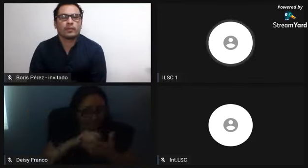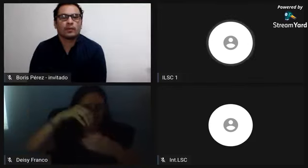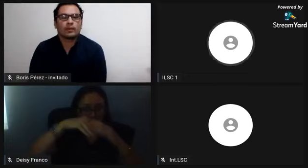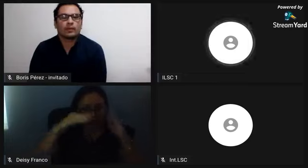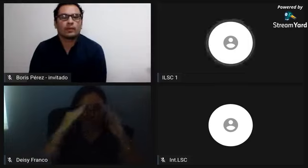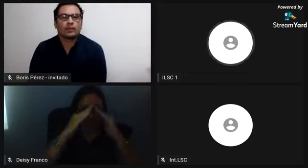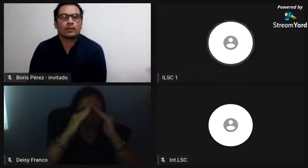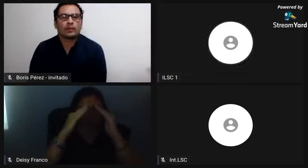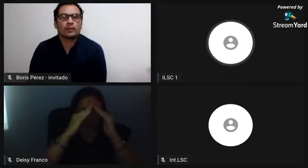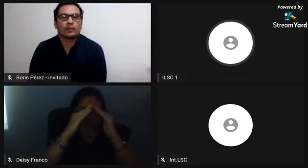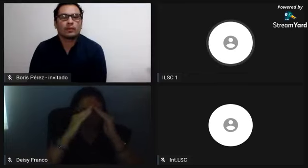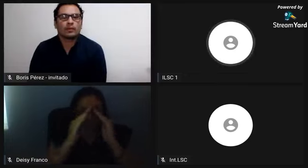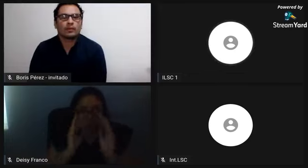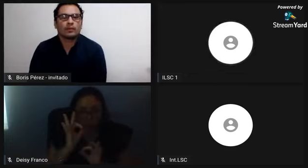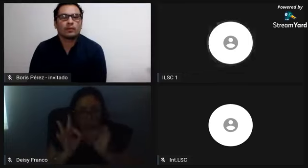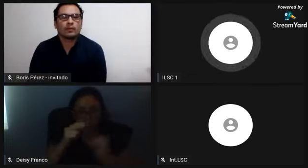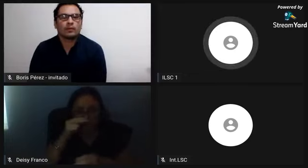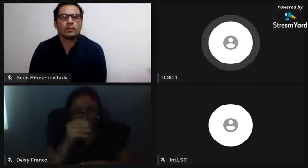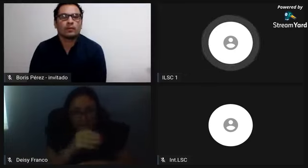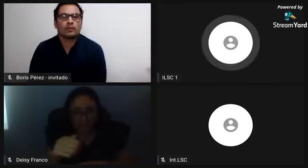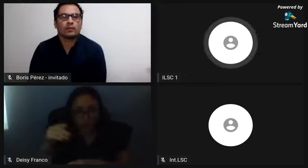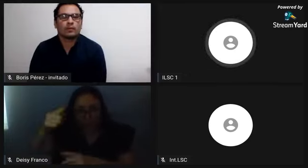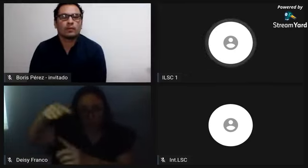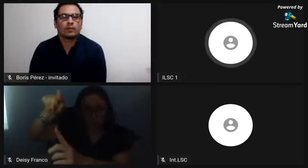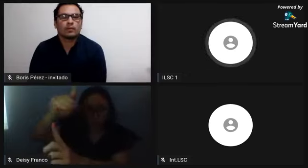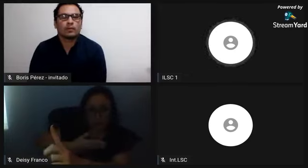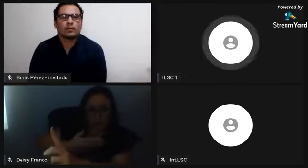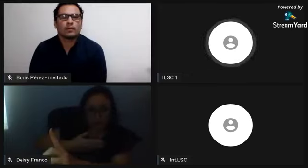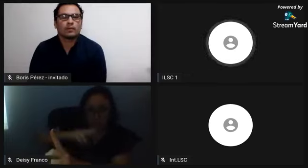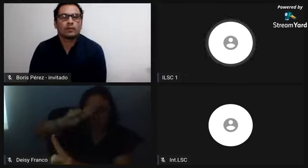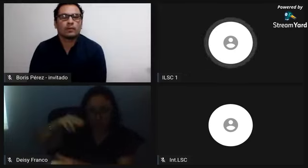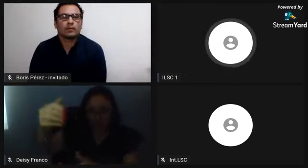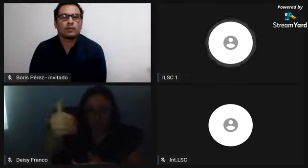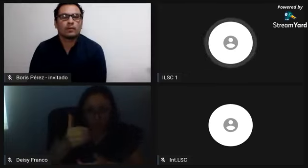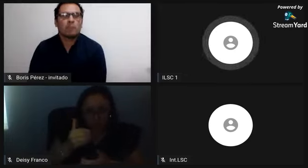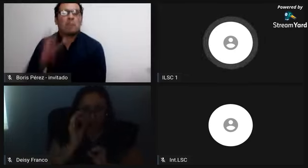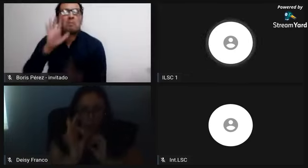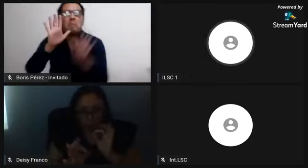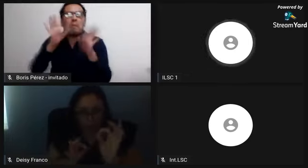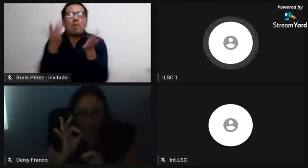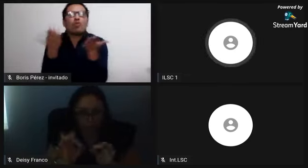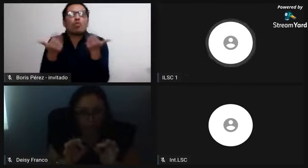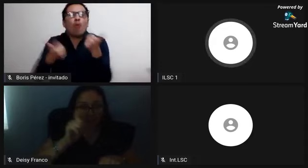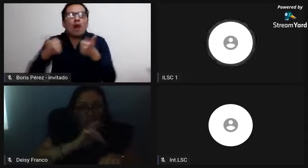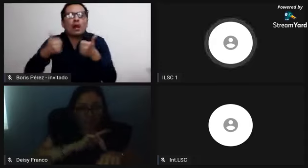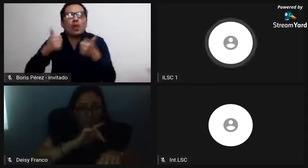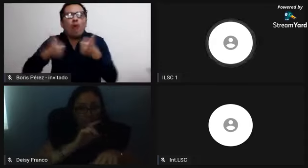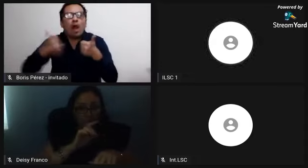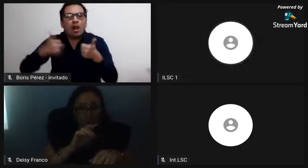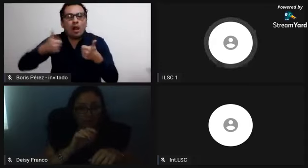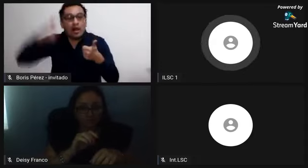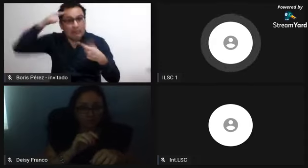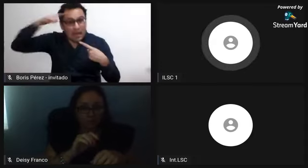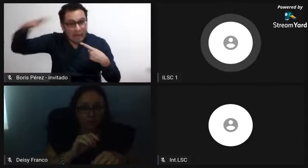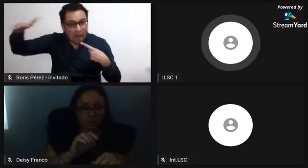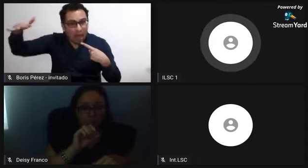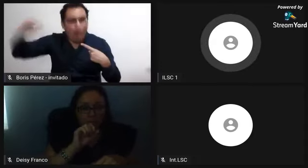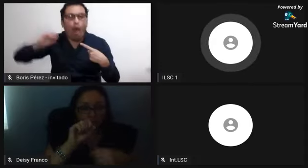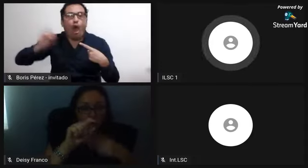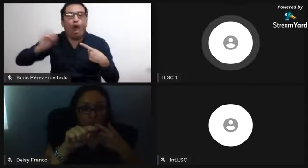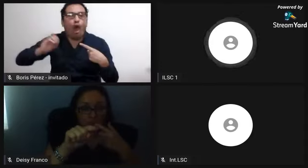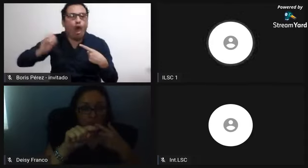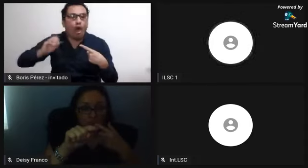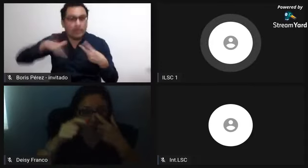específicamente en Cartagena, se dieron los primeros procesos de liberación de la esclavitud. Es decir,